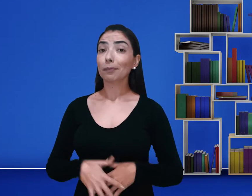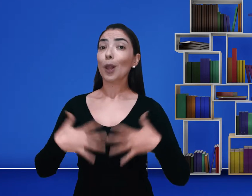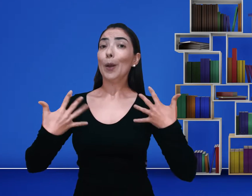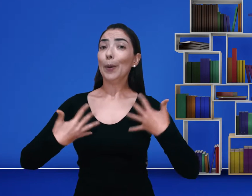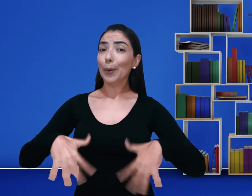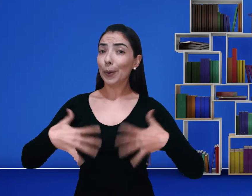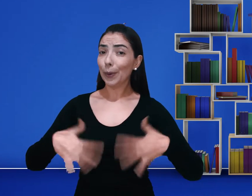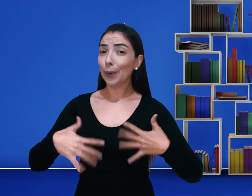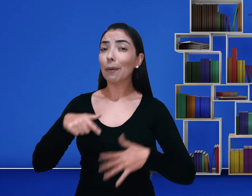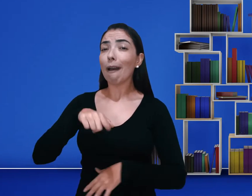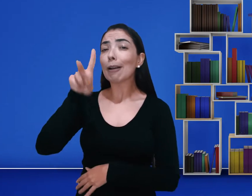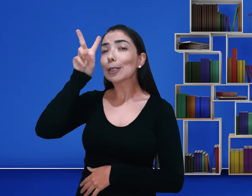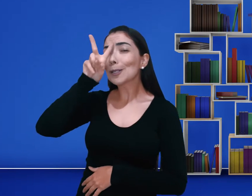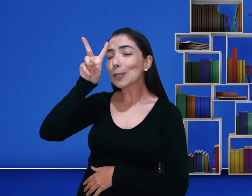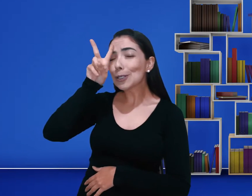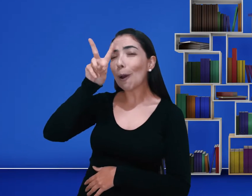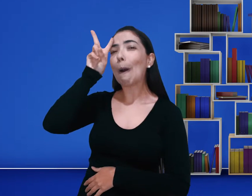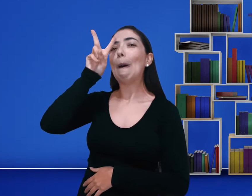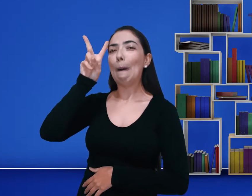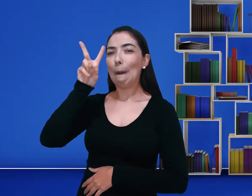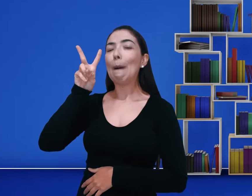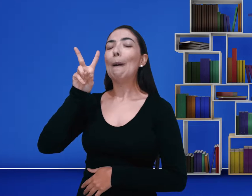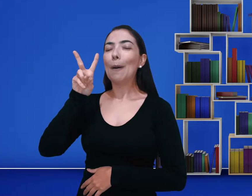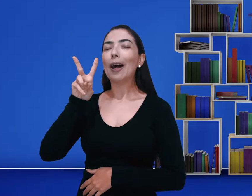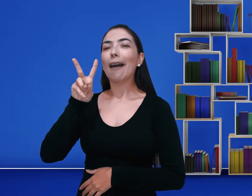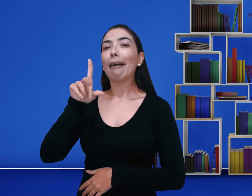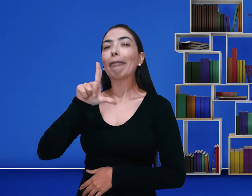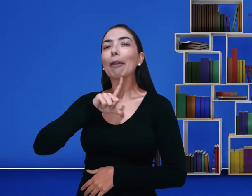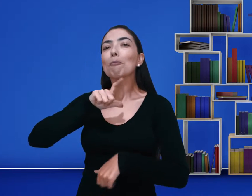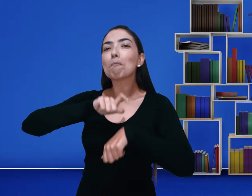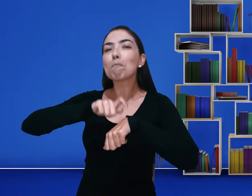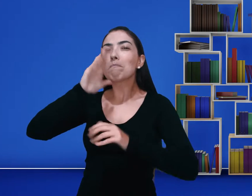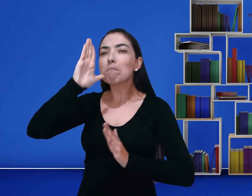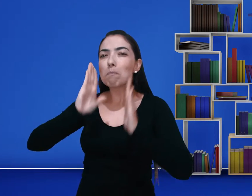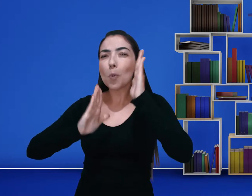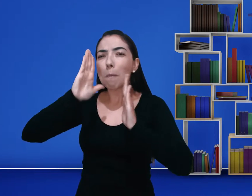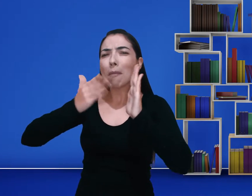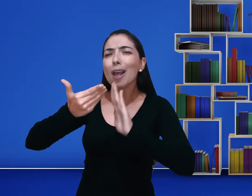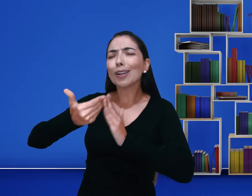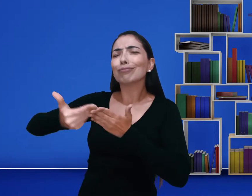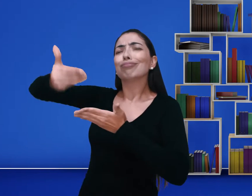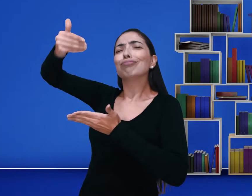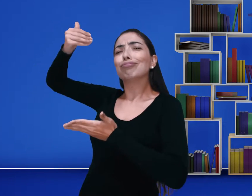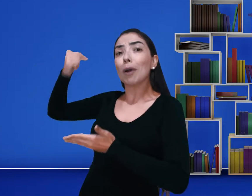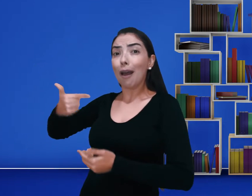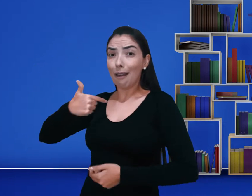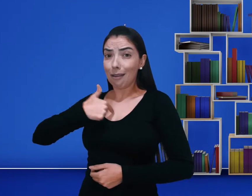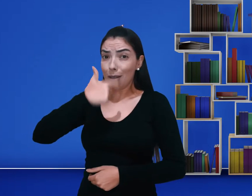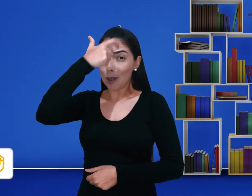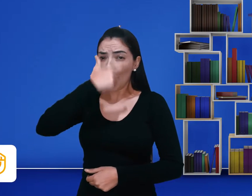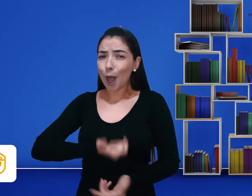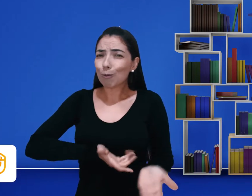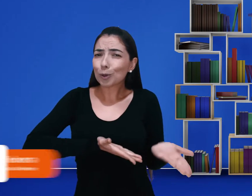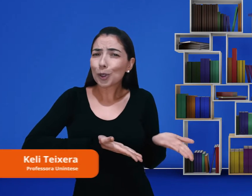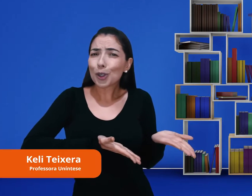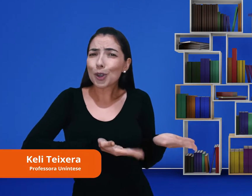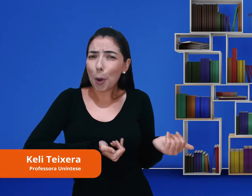Pois é, existe toda uma história por trás. Em um momento anterior, quando eu era mais jovem,